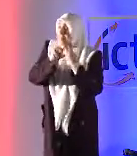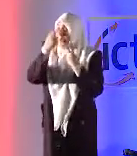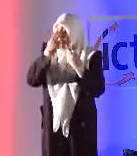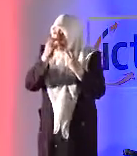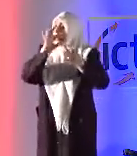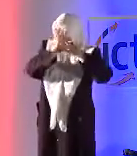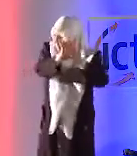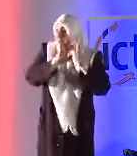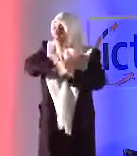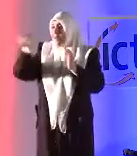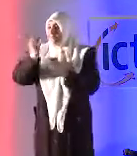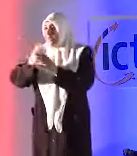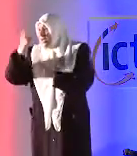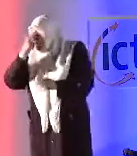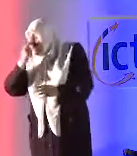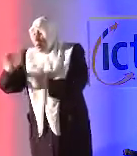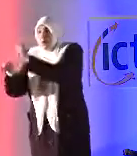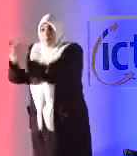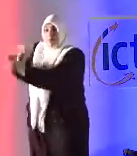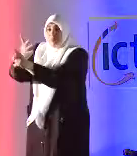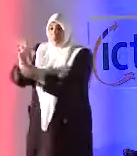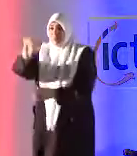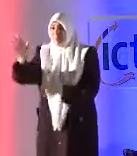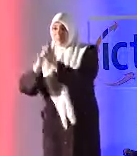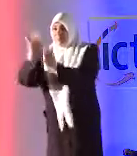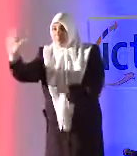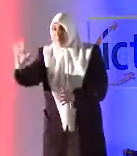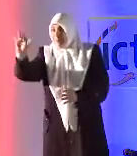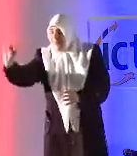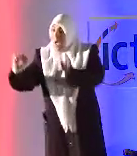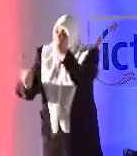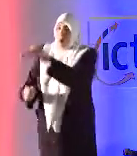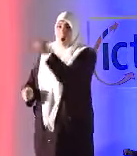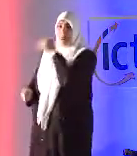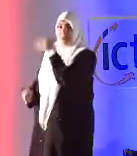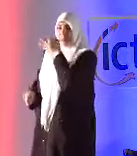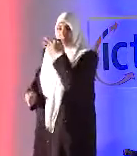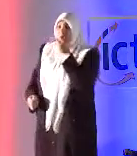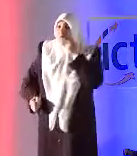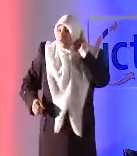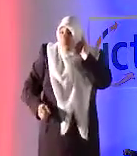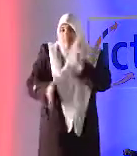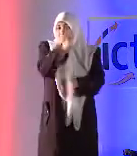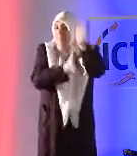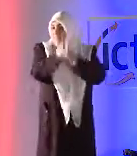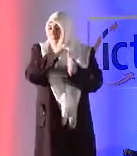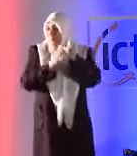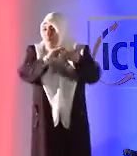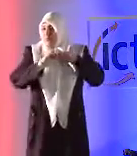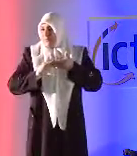الشخص كثيف فيحول كل المحتويات إلى محتويات ناطقة وكذا يعني هذه هي طريقة